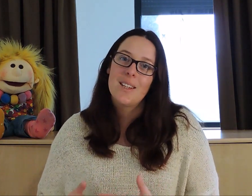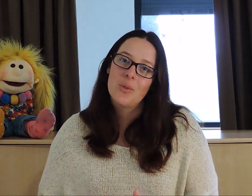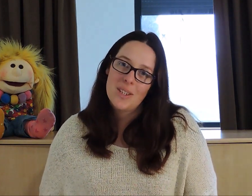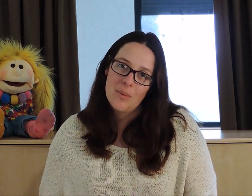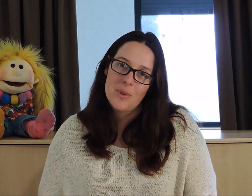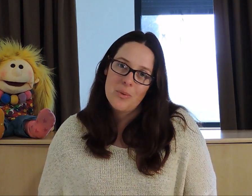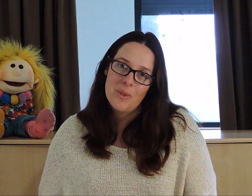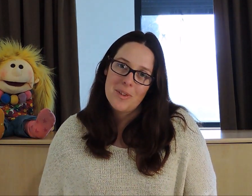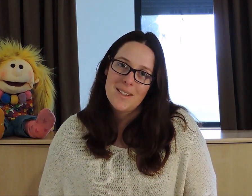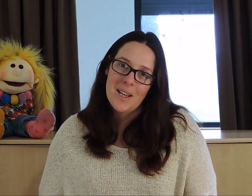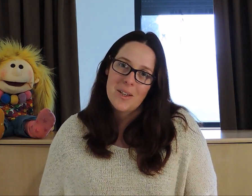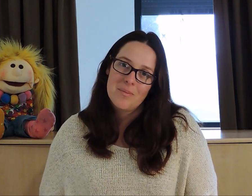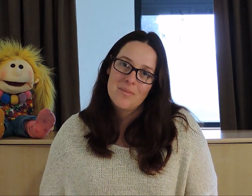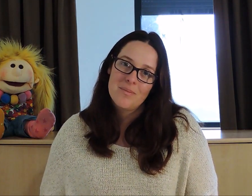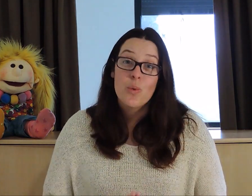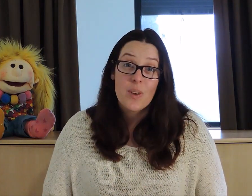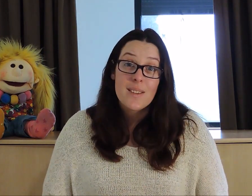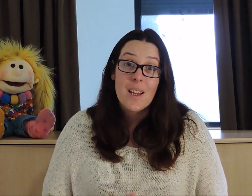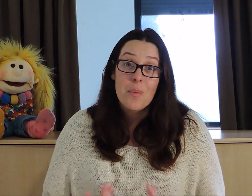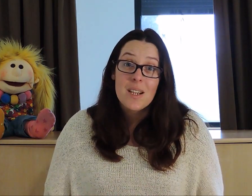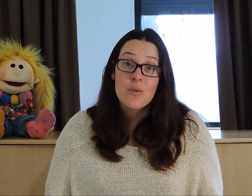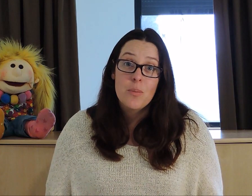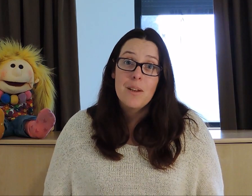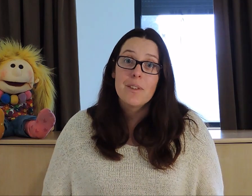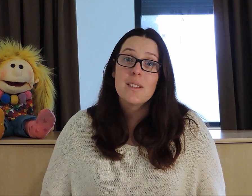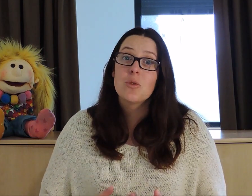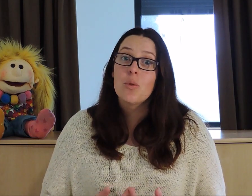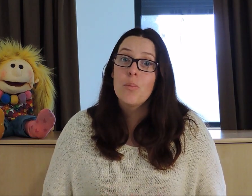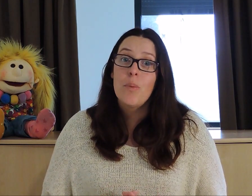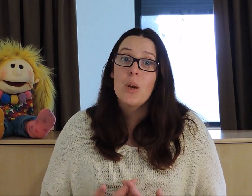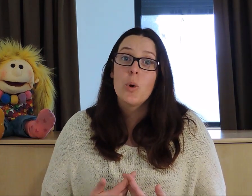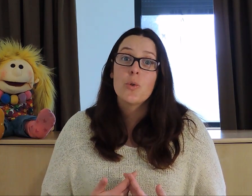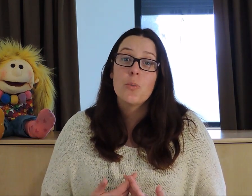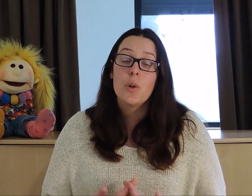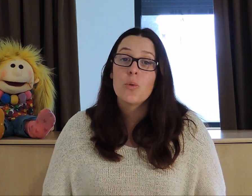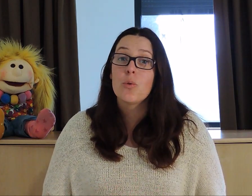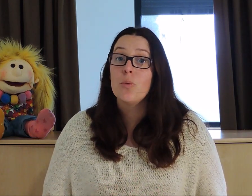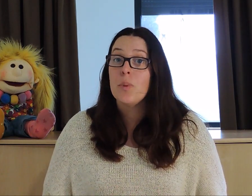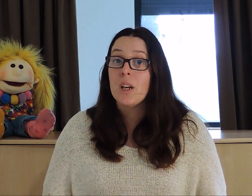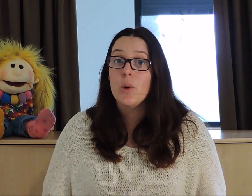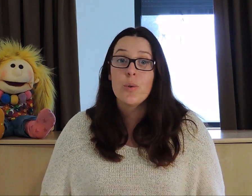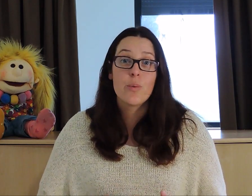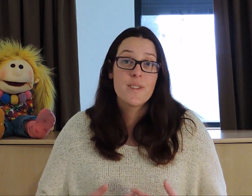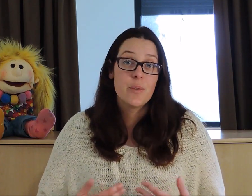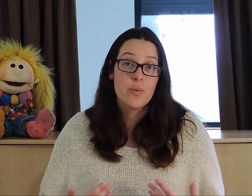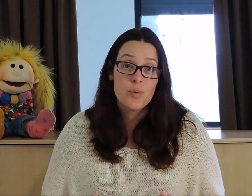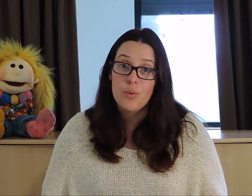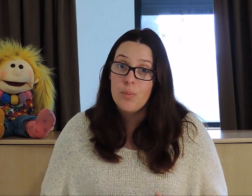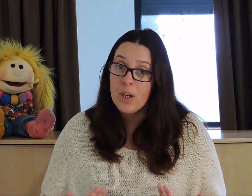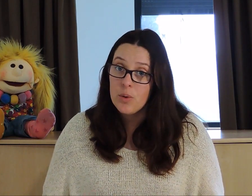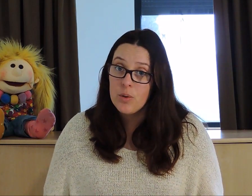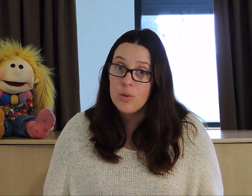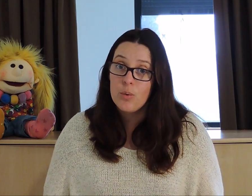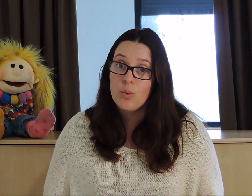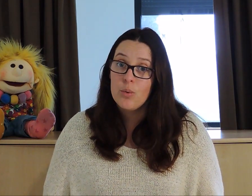atteintes de trisomie 21. Ce 21 mars 2020 tombe malheureusement dans une période, on le sait tous, une période de